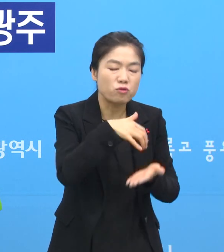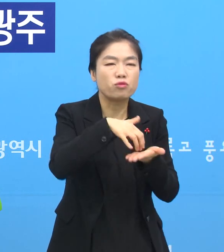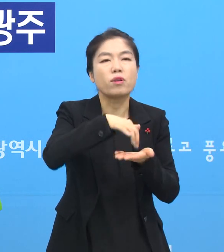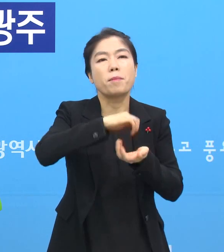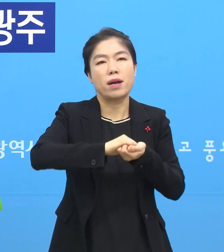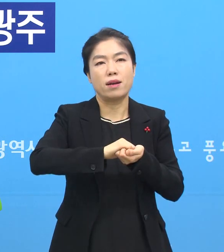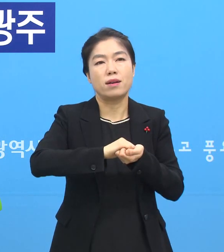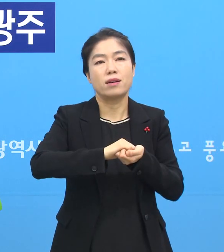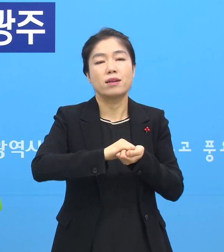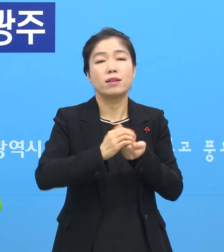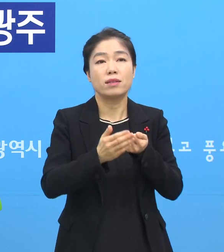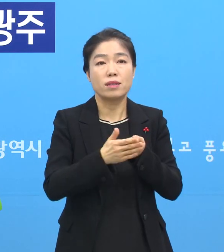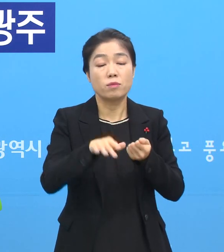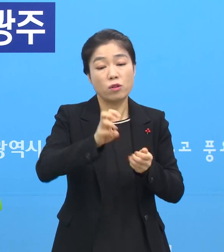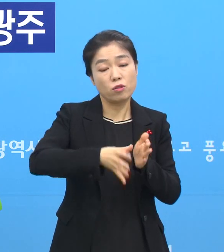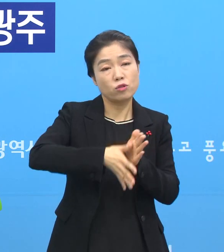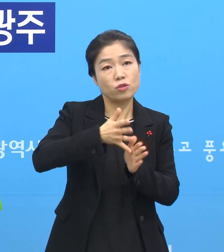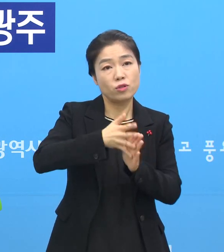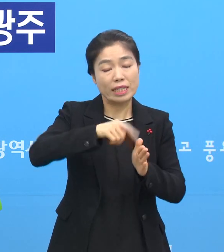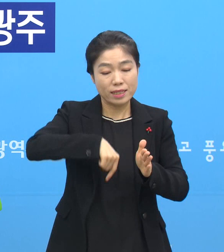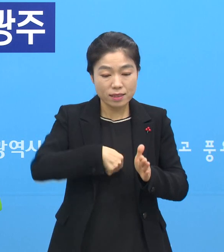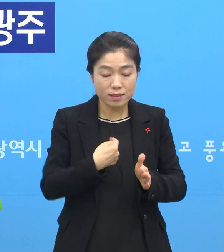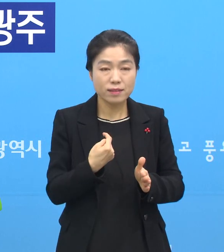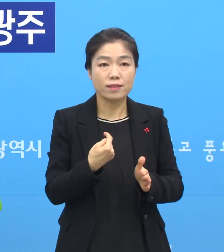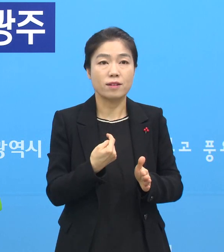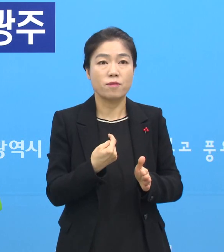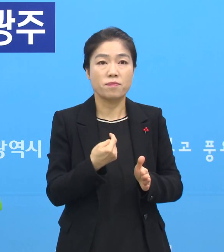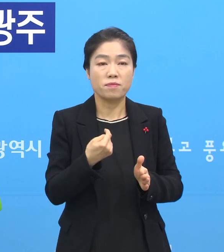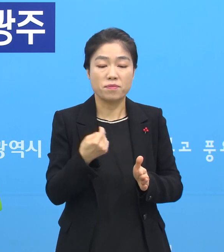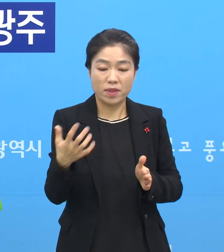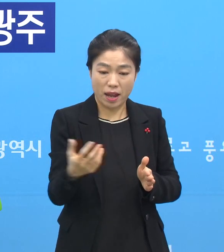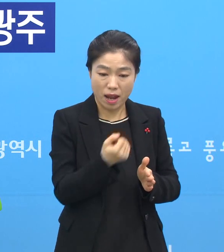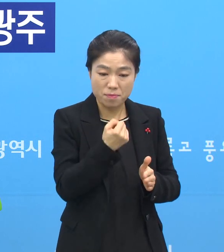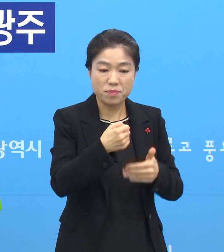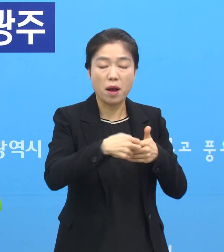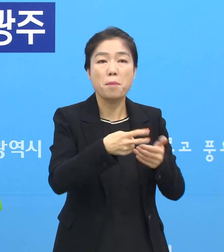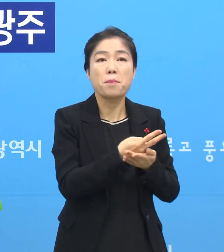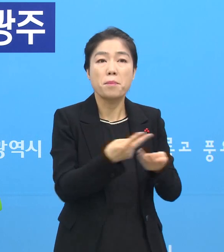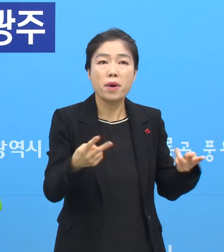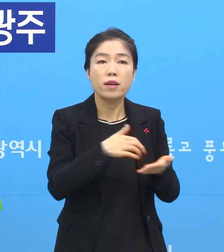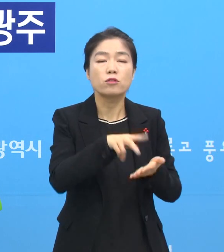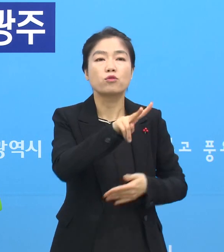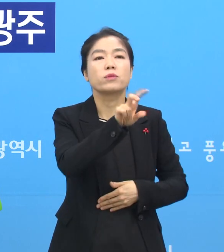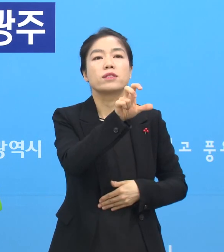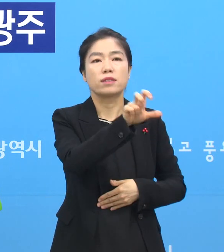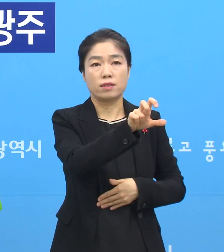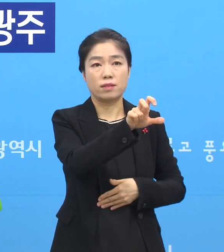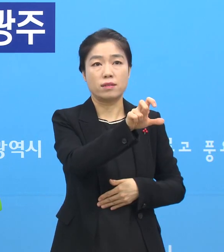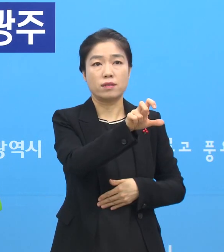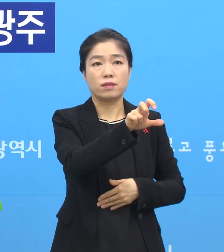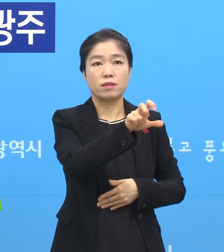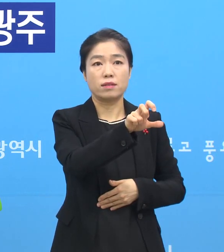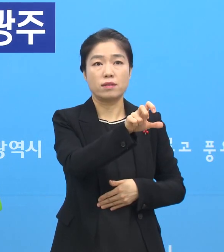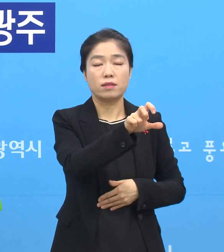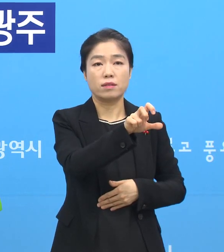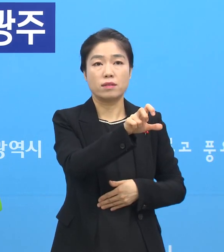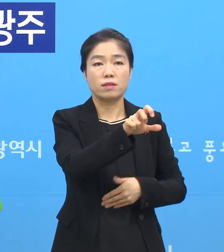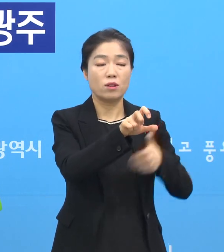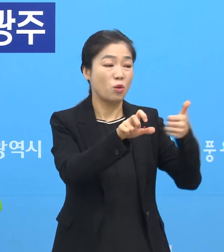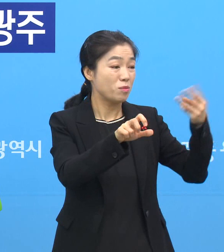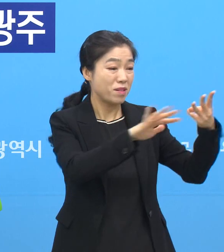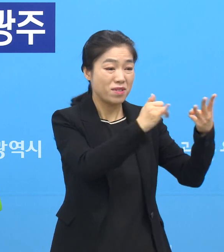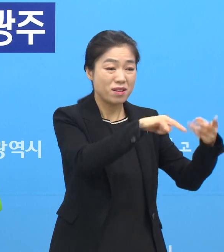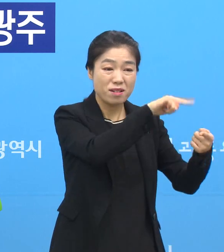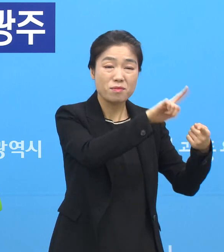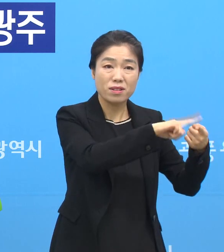있습니다. 그래서 우리 시가 자체적으로 확보한 병상은 25병상이고요. 지금 53명에